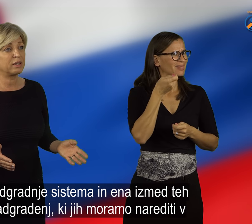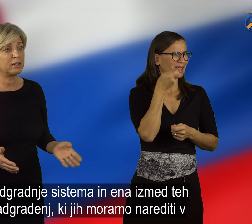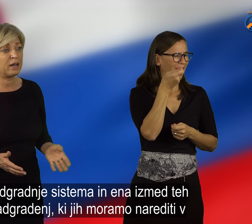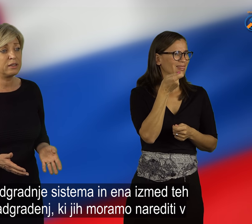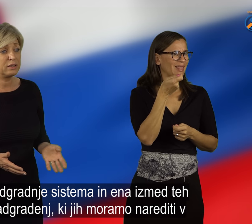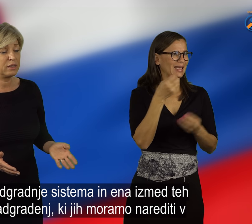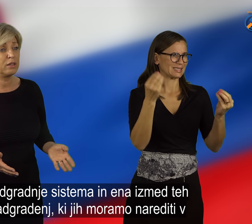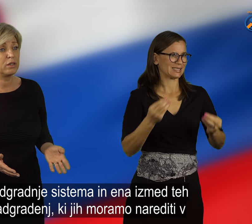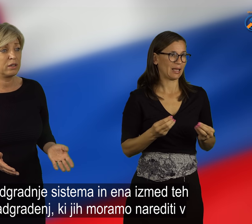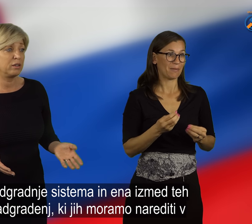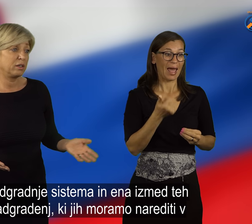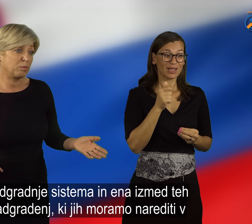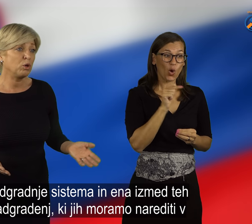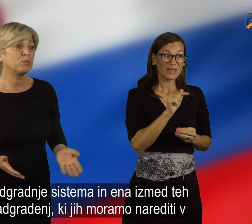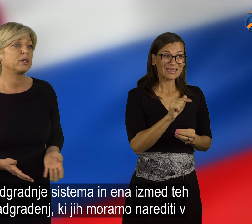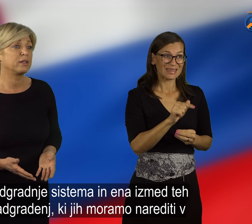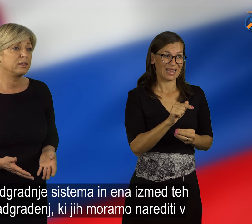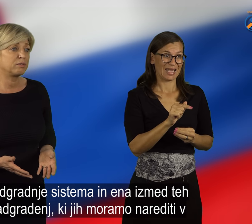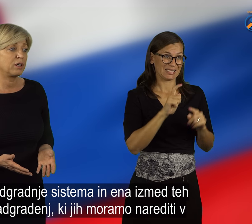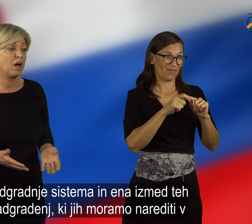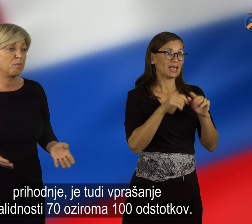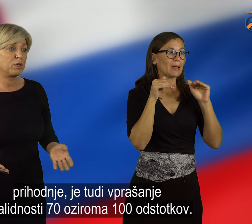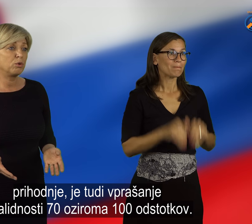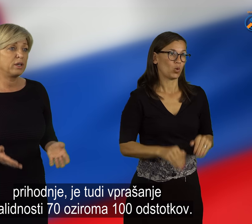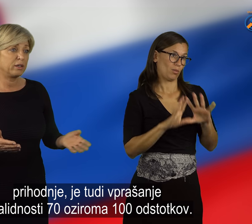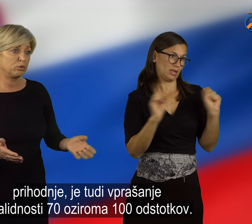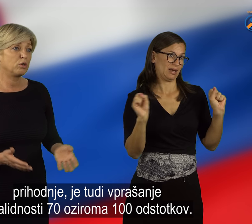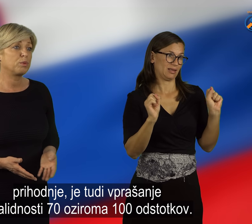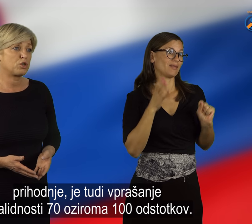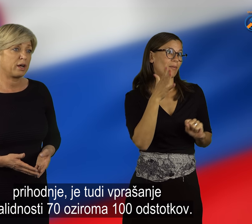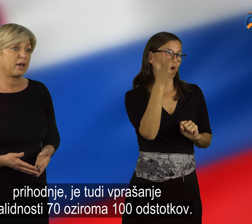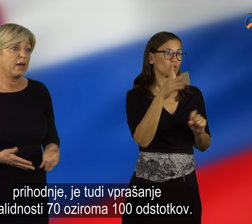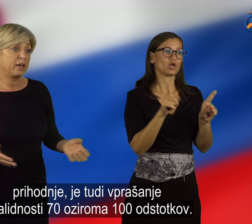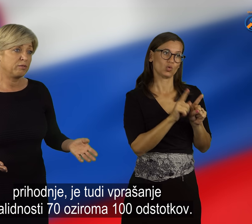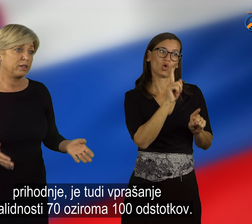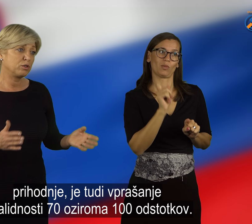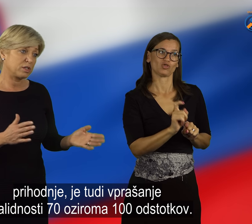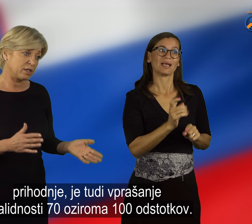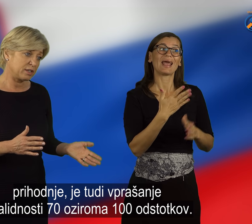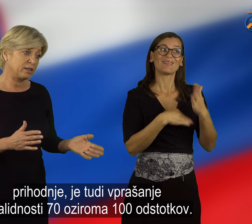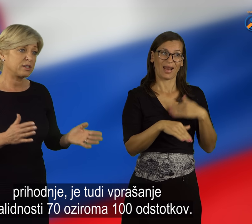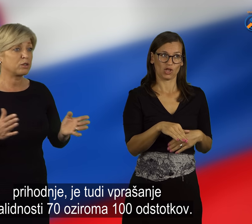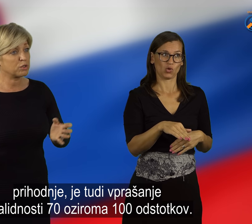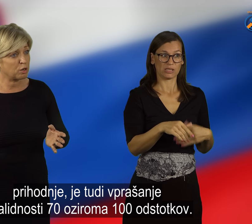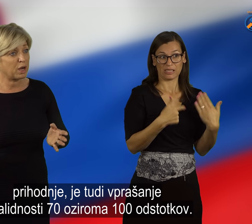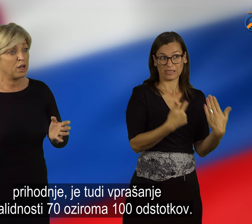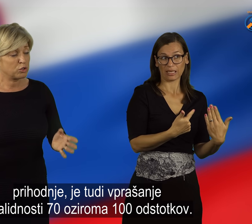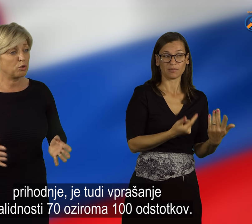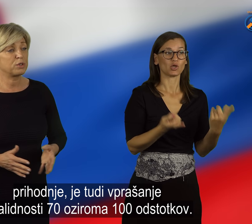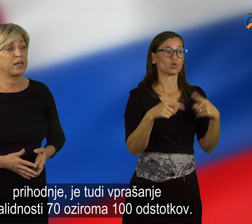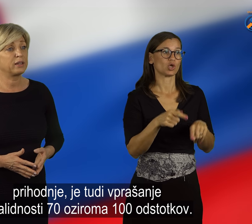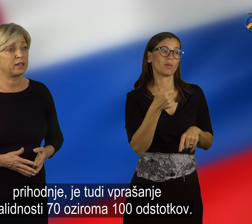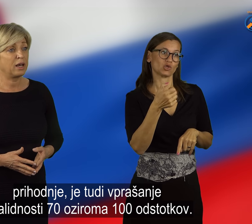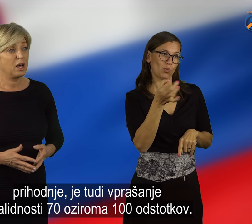izmed teh nadgradnjen, ki jih moramo narediti v prihodnje, je tudi vprašanje invalidnosti. 70 oziroma